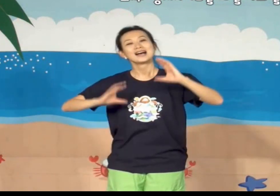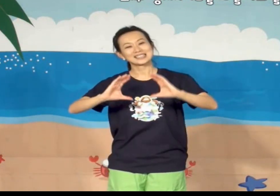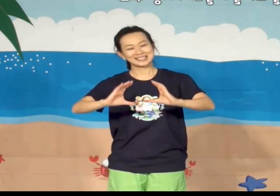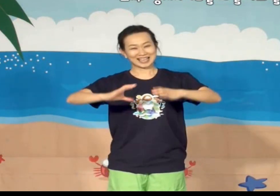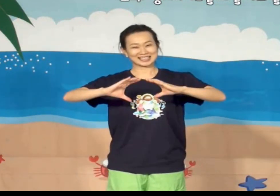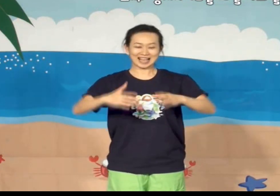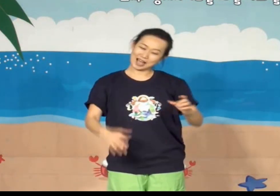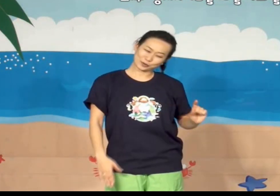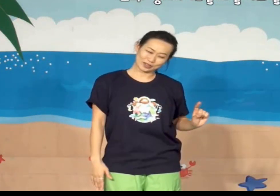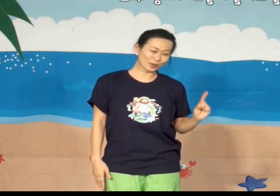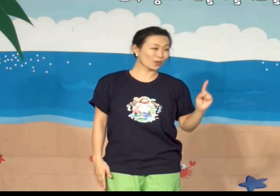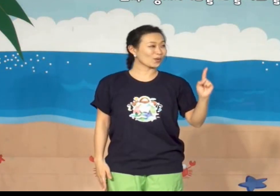세상 위로